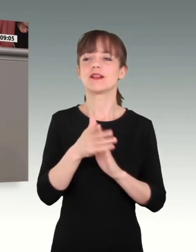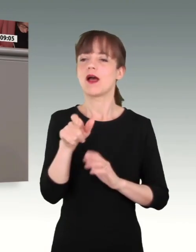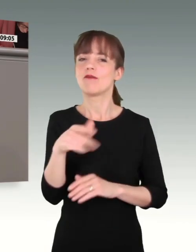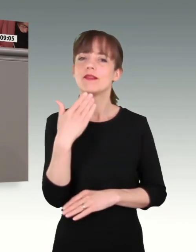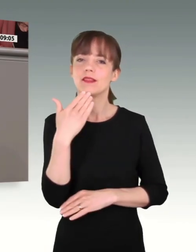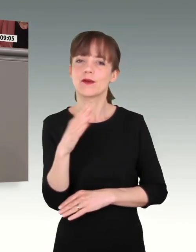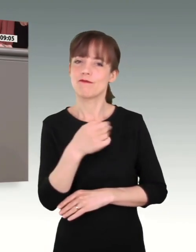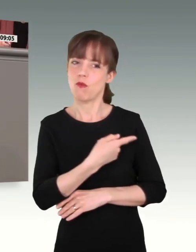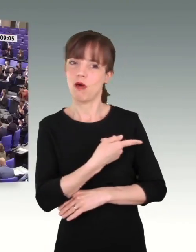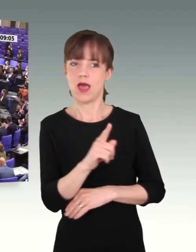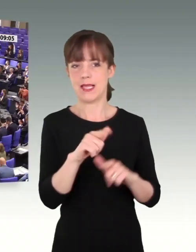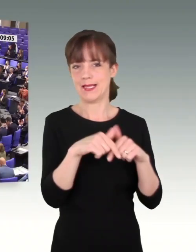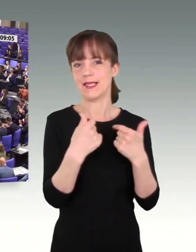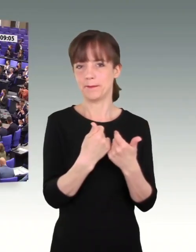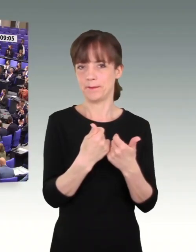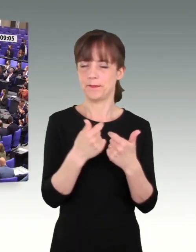sehr herzlich.